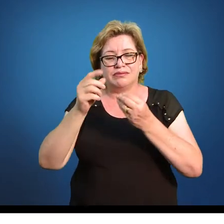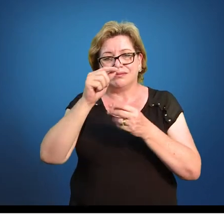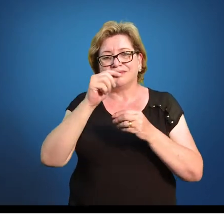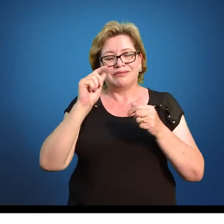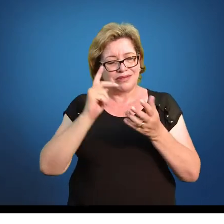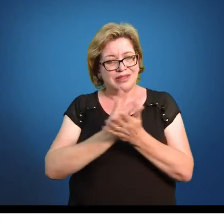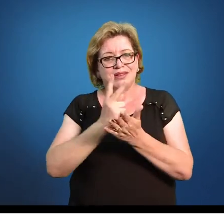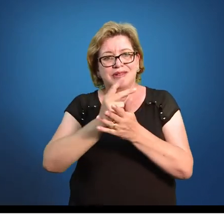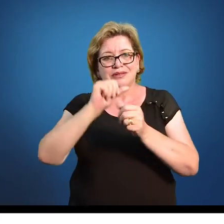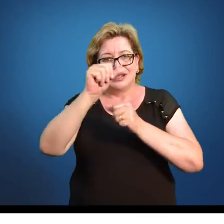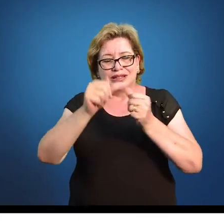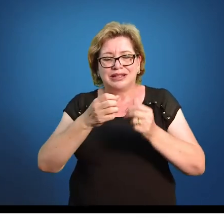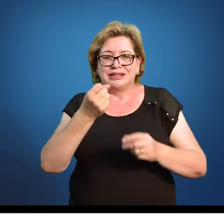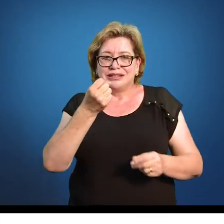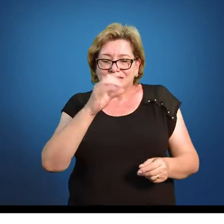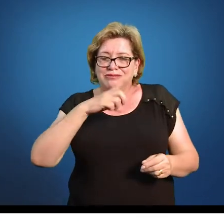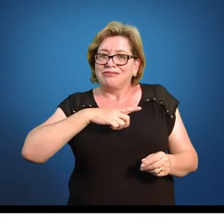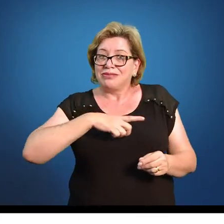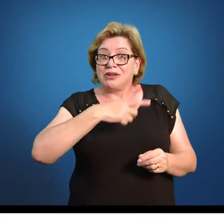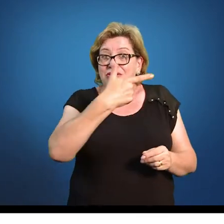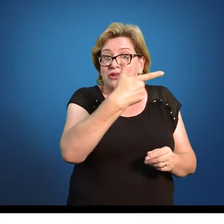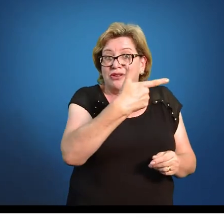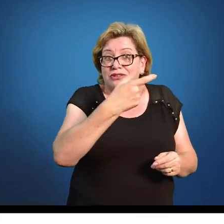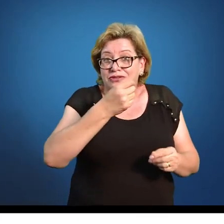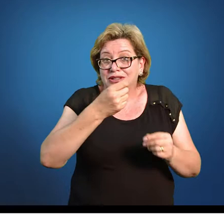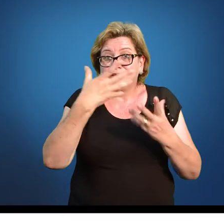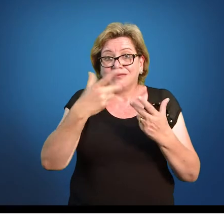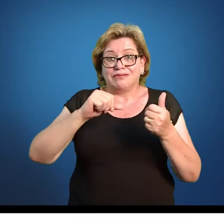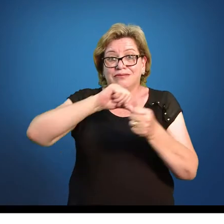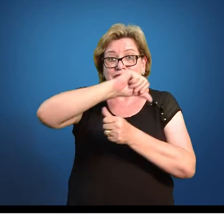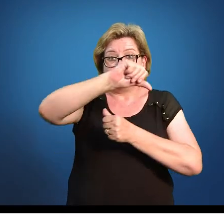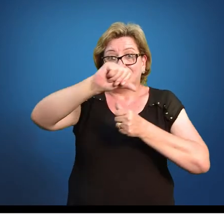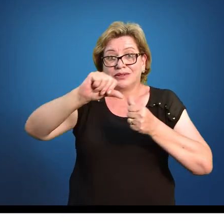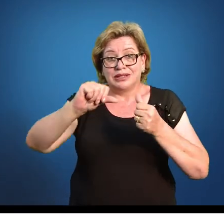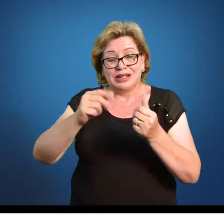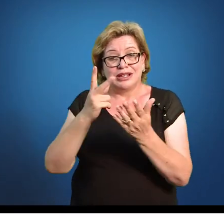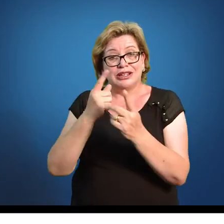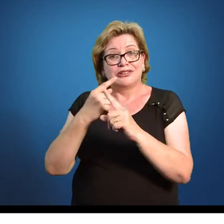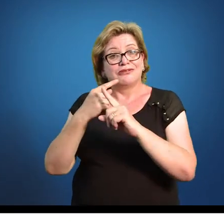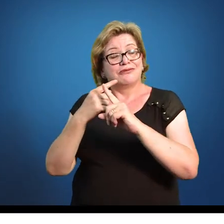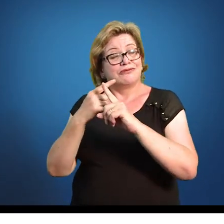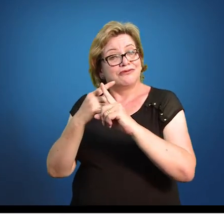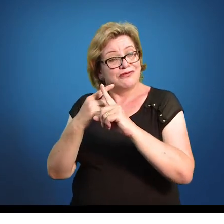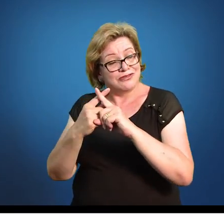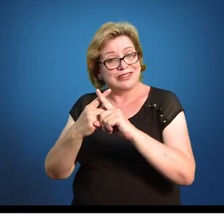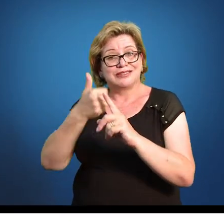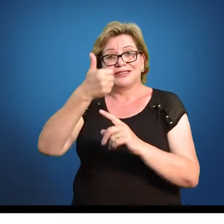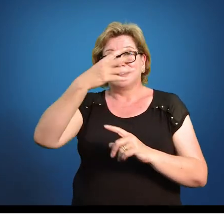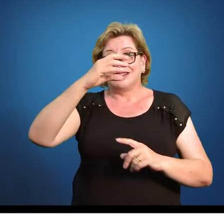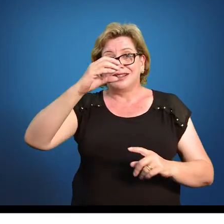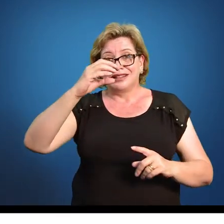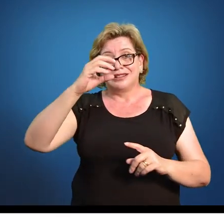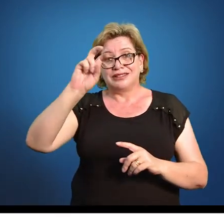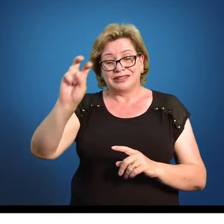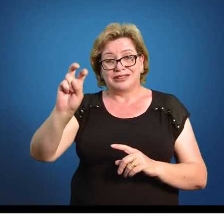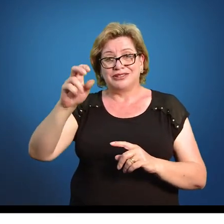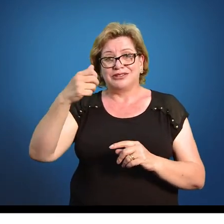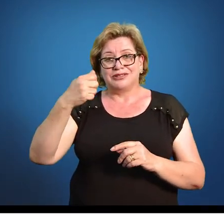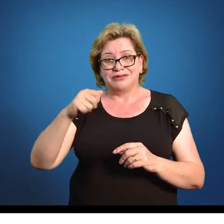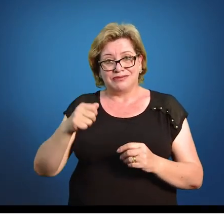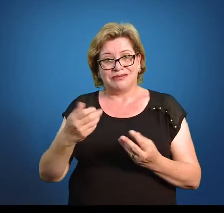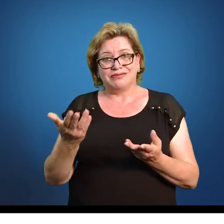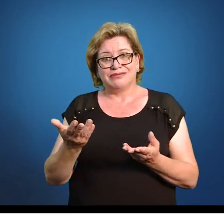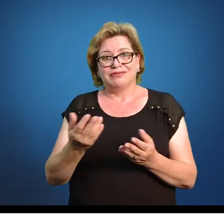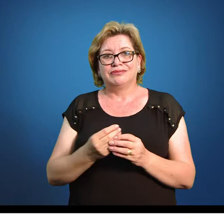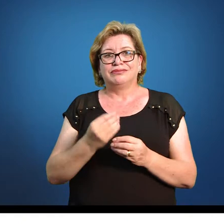quando eu tenho 20 elementos e eu quero converter eles em porcentagem, basta eu multiplicar por 5. Em todos os